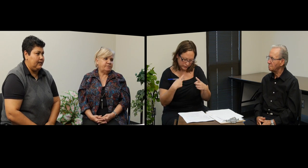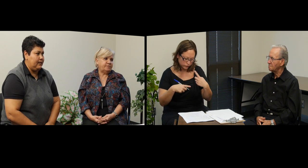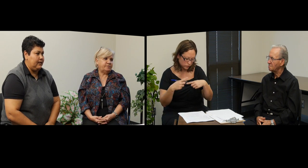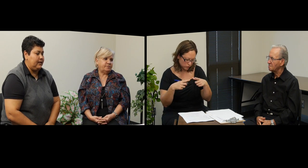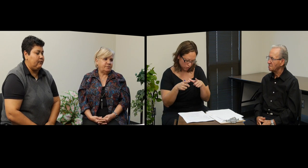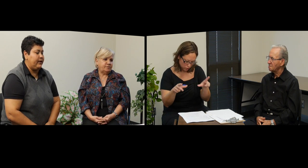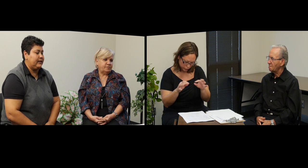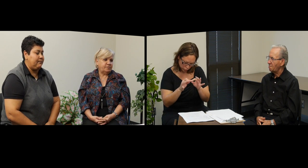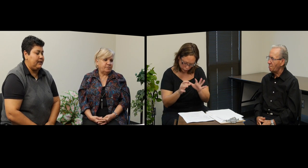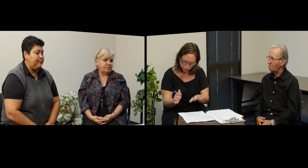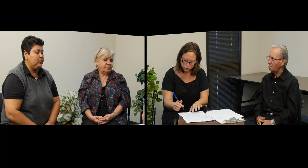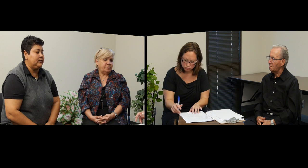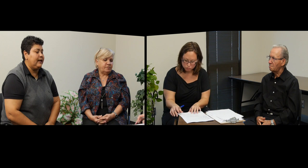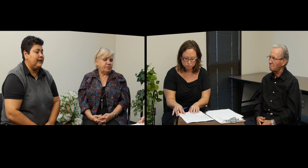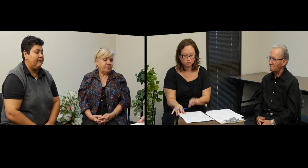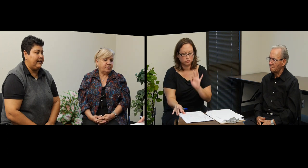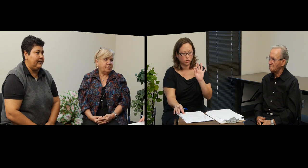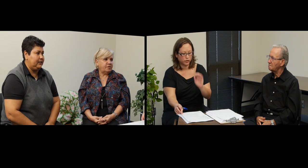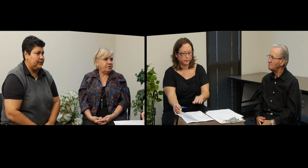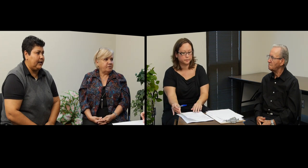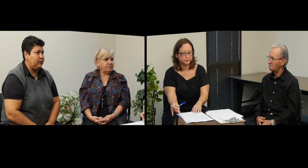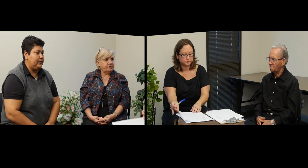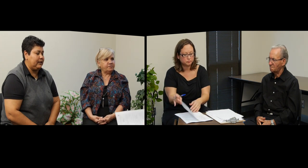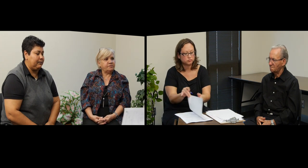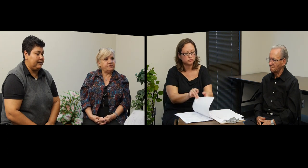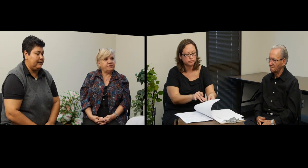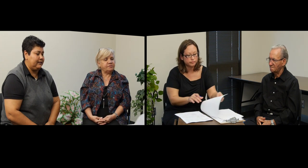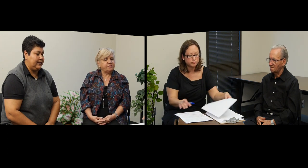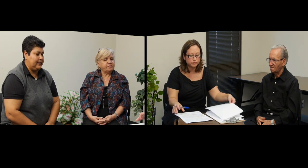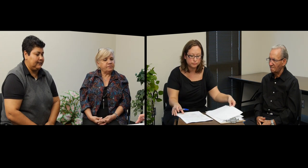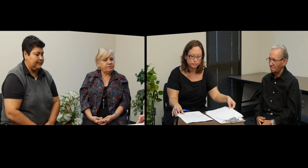Y voy a también apuntar que va a necesitar un intérprete de señas.